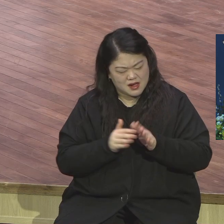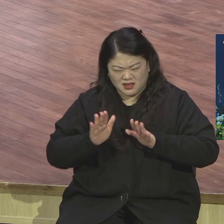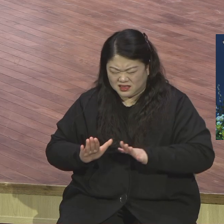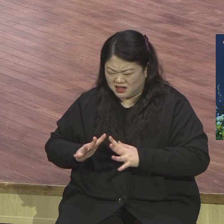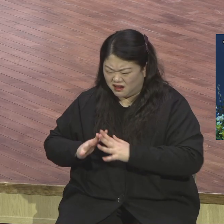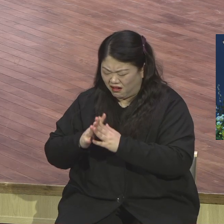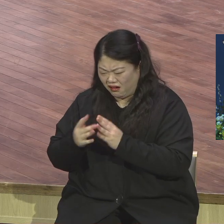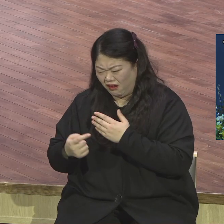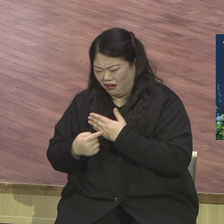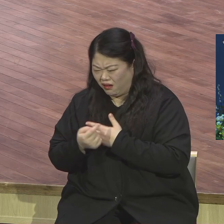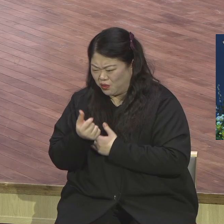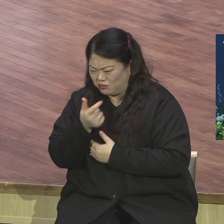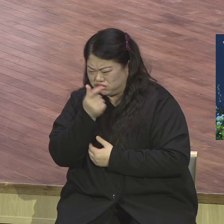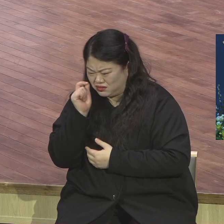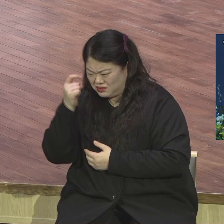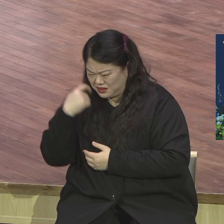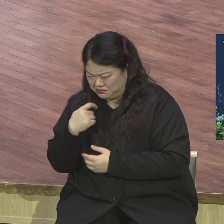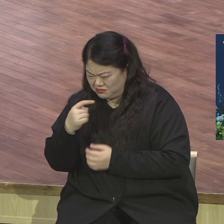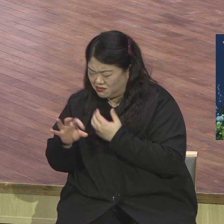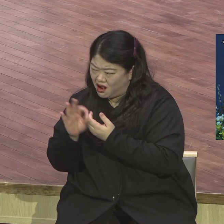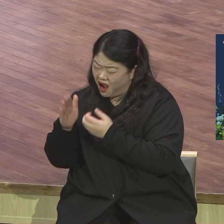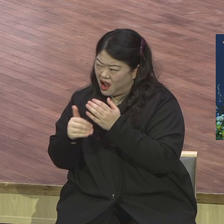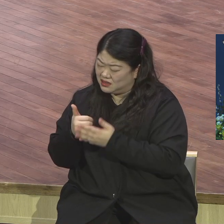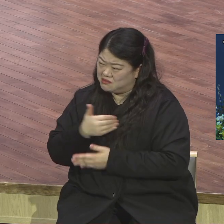말씀하십니다. 3절입니다.